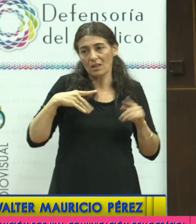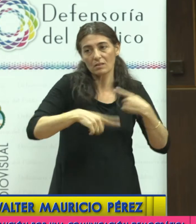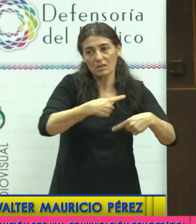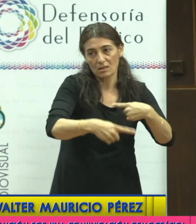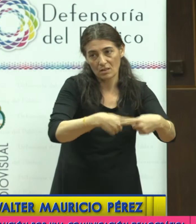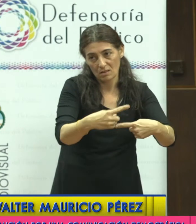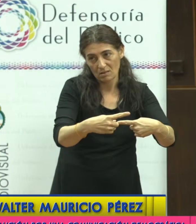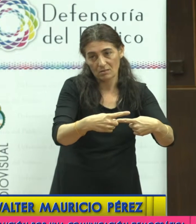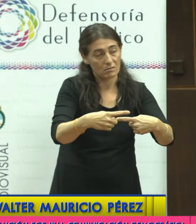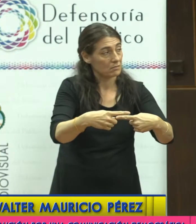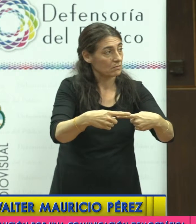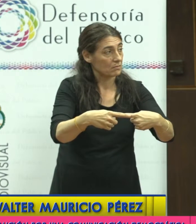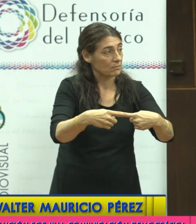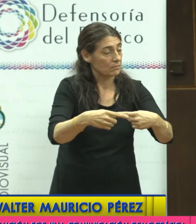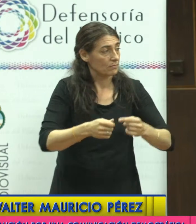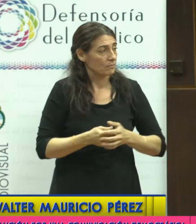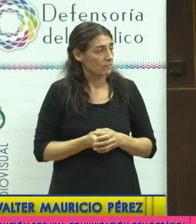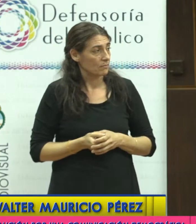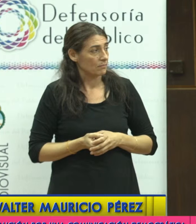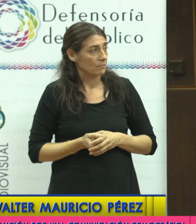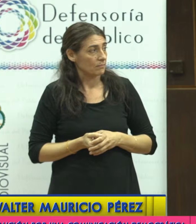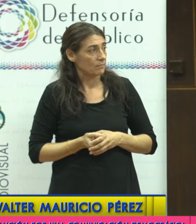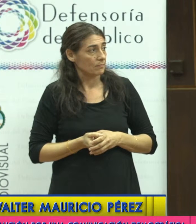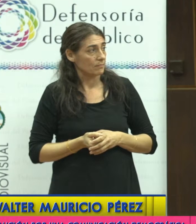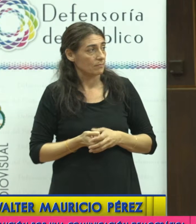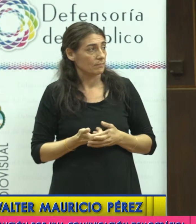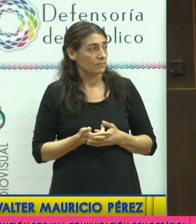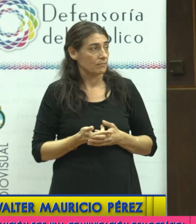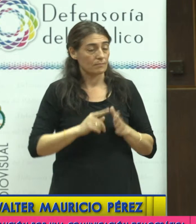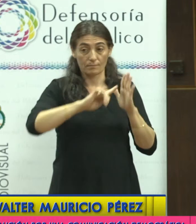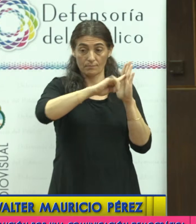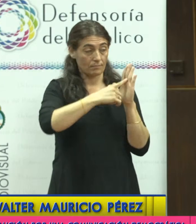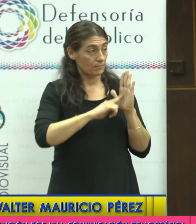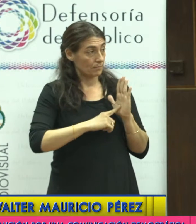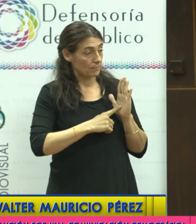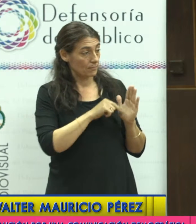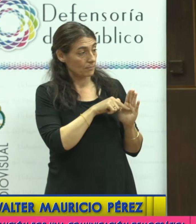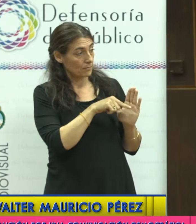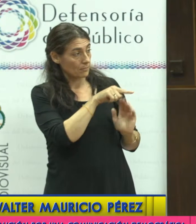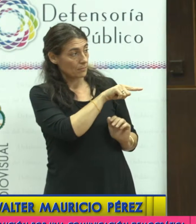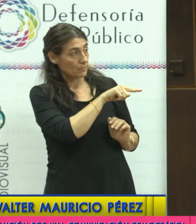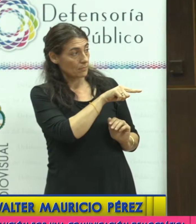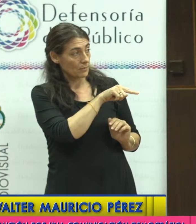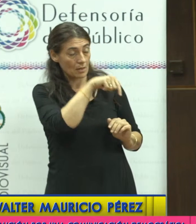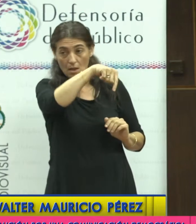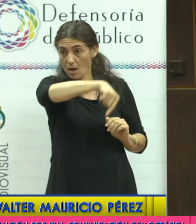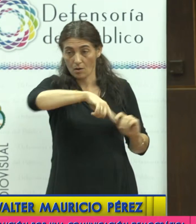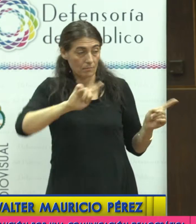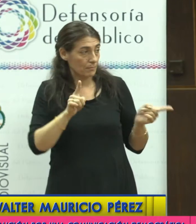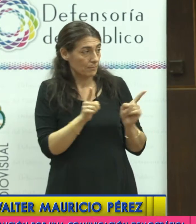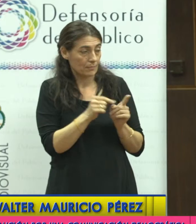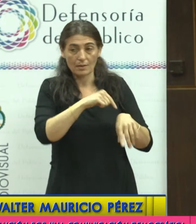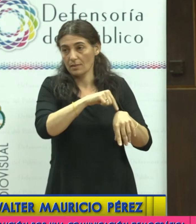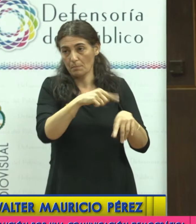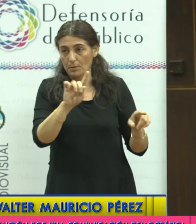avanzar. Entonces, acá me ponen el cartellito de tiempo cumplido, yo voy a terminar mi exposición, habría muchas cosas más para charlar,